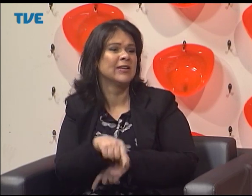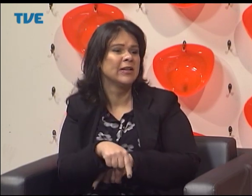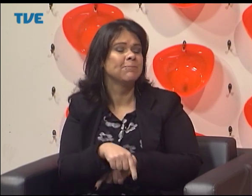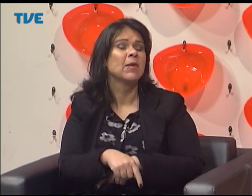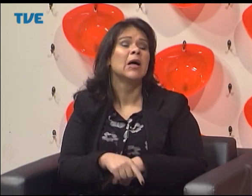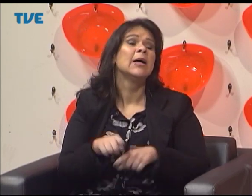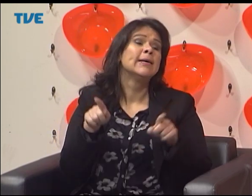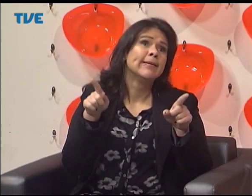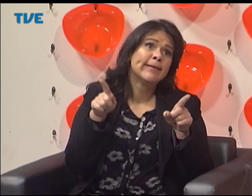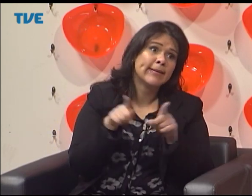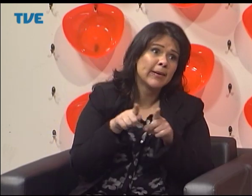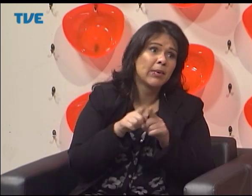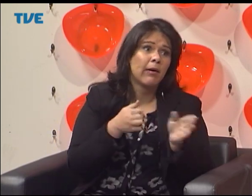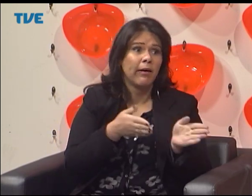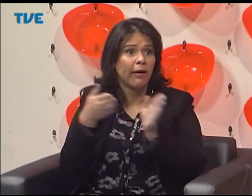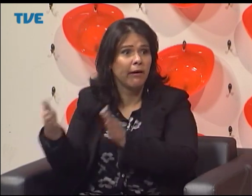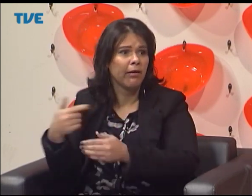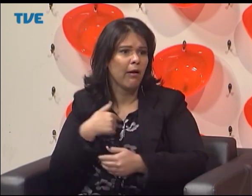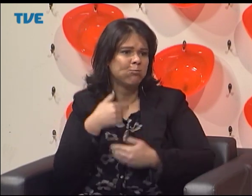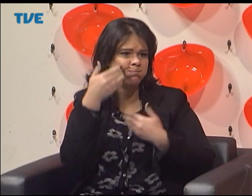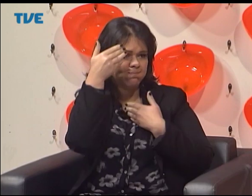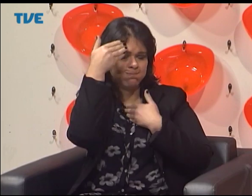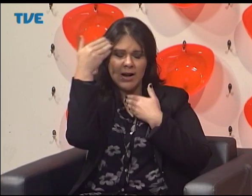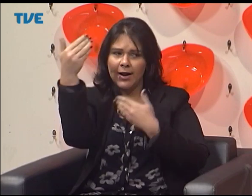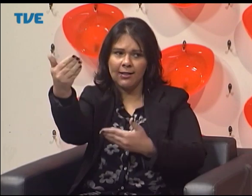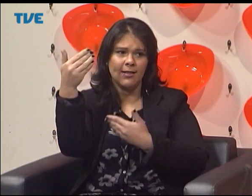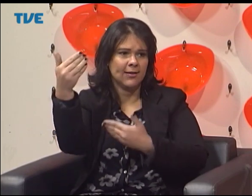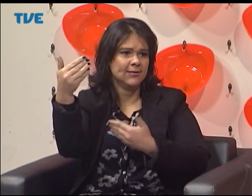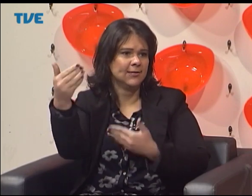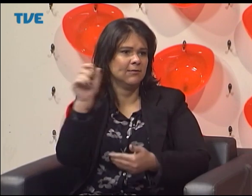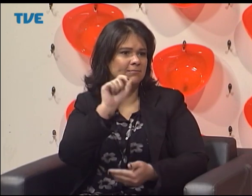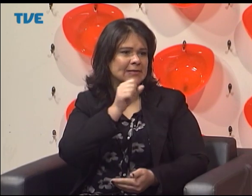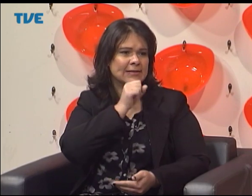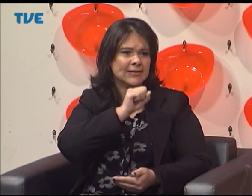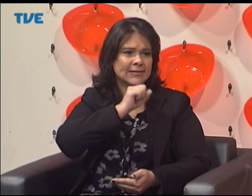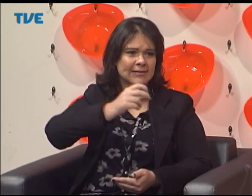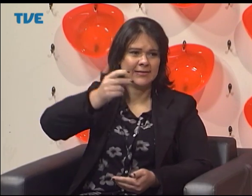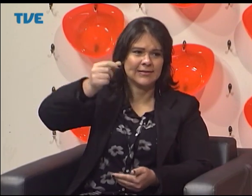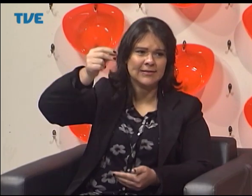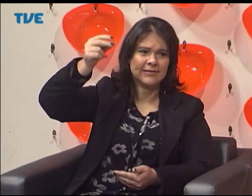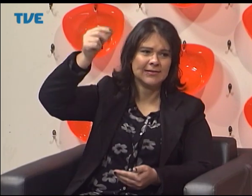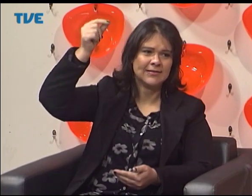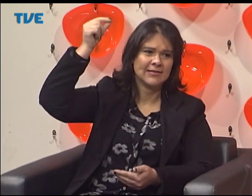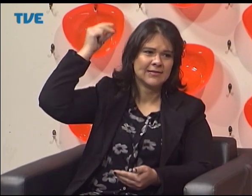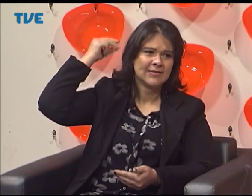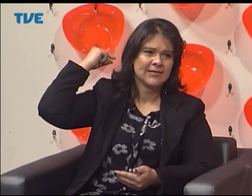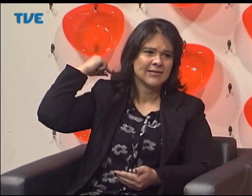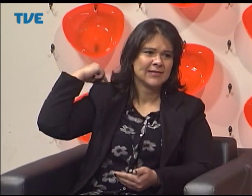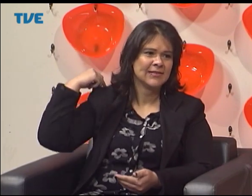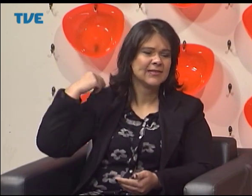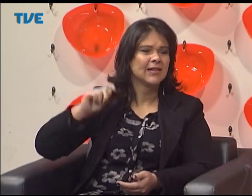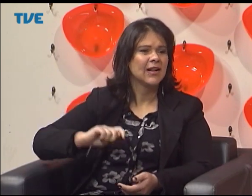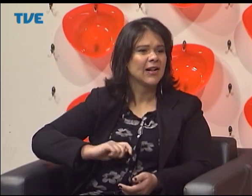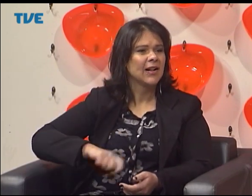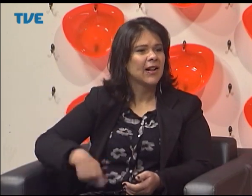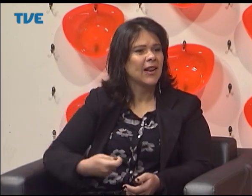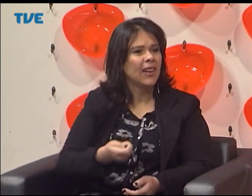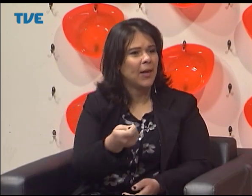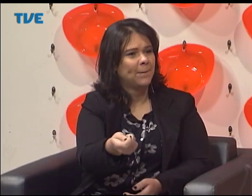voltado pela comunidade, pela cultura surda. Eu queria muito agradecer toda essa caminhada que